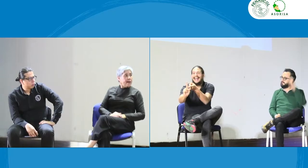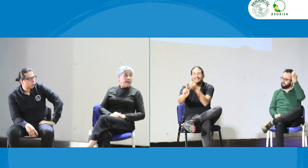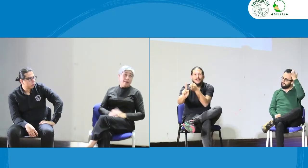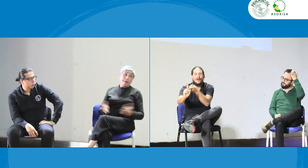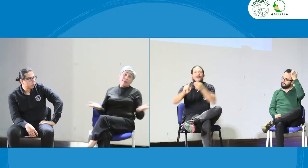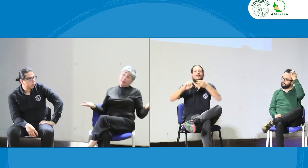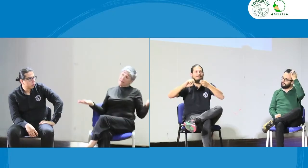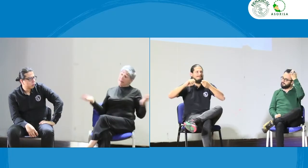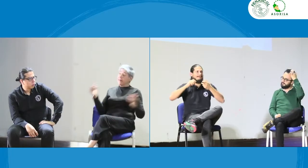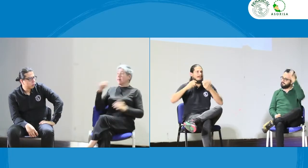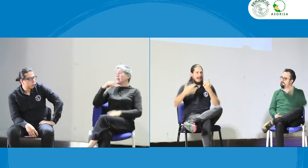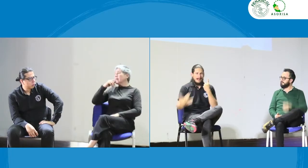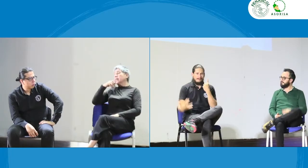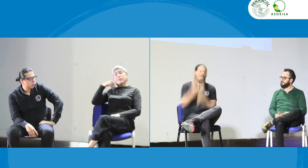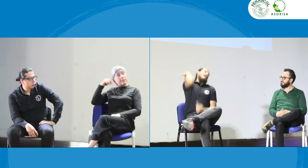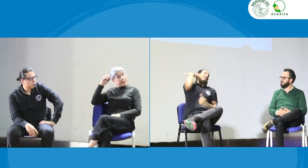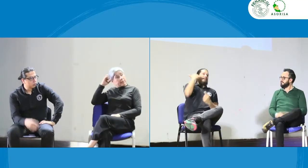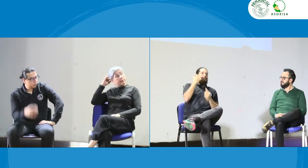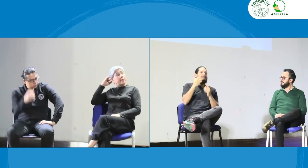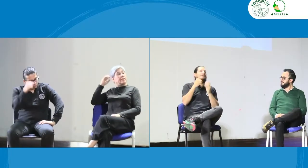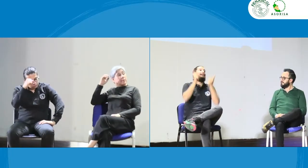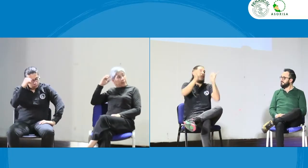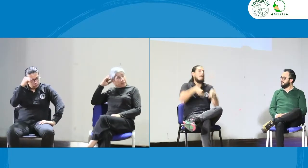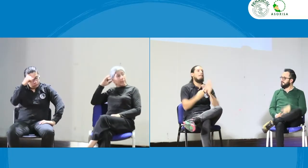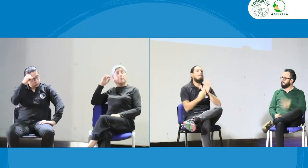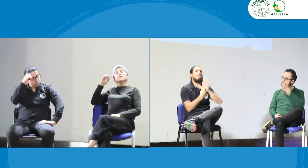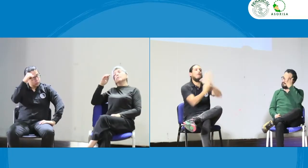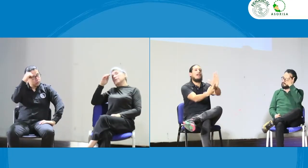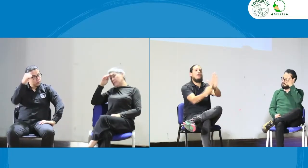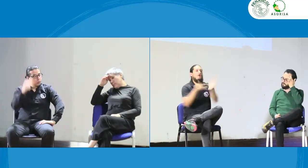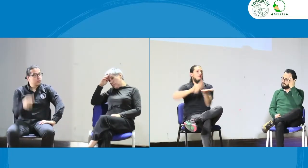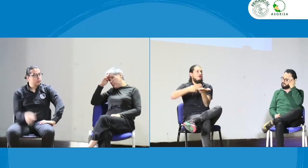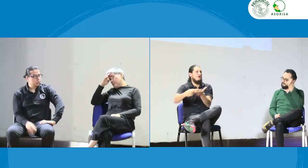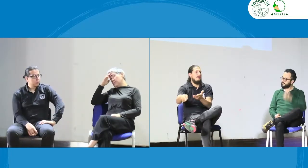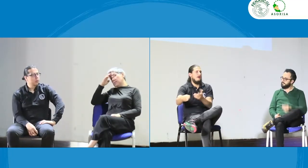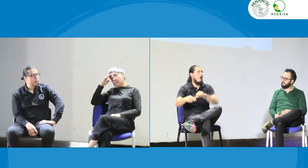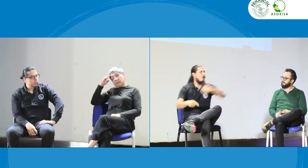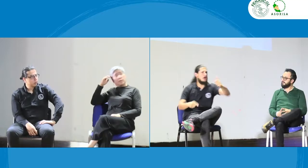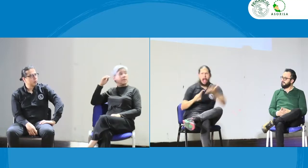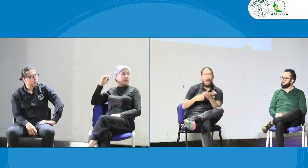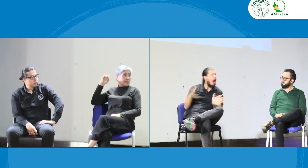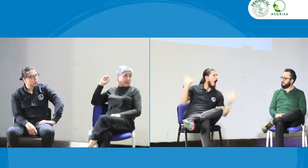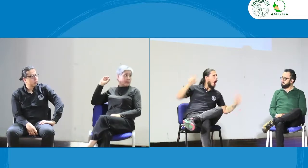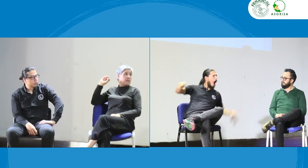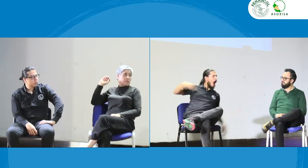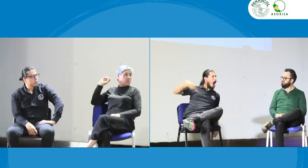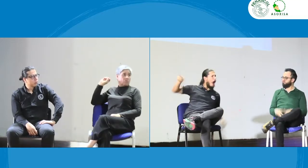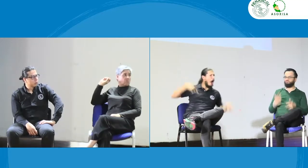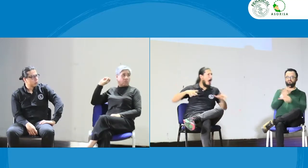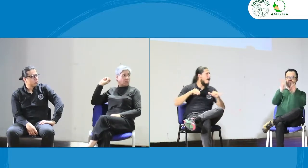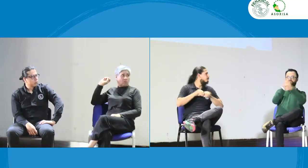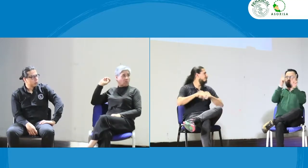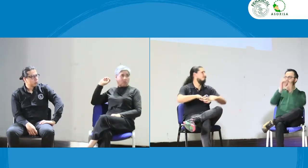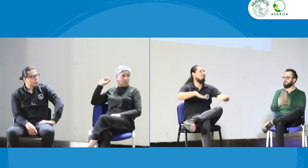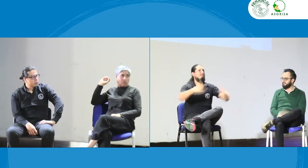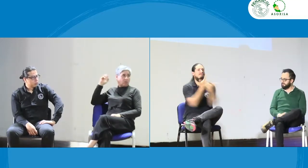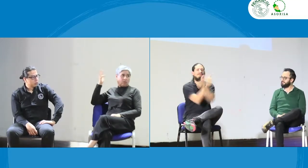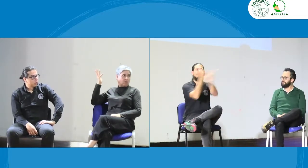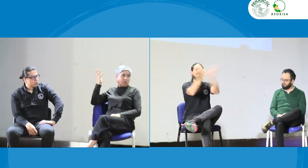ese es el inconveniente, ese es lo que nos afecta. Entonces, ¿cómo se ve el intérprete hacia afuera? Entonces, el externo dice ah, pero si el poeta